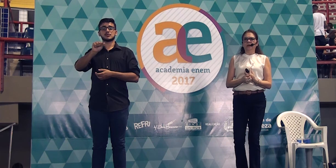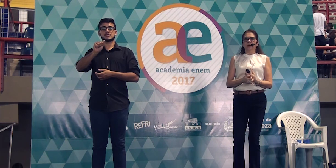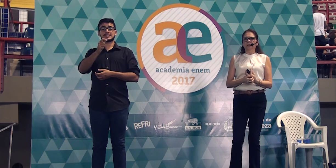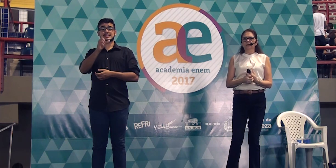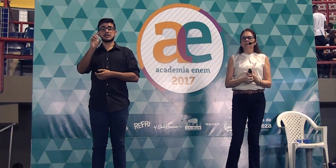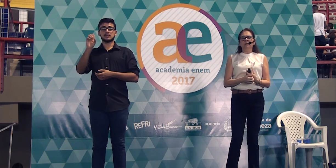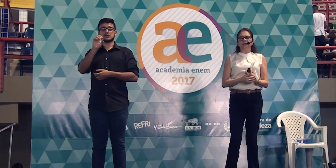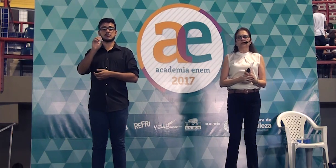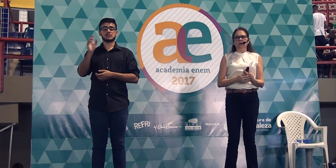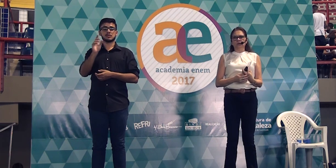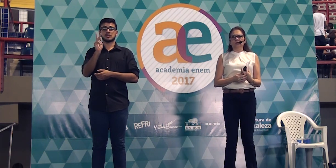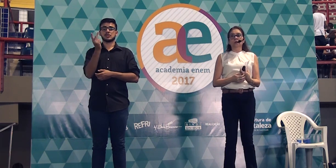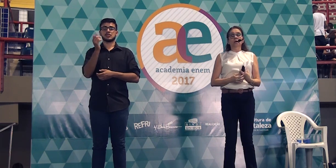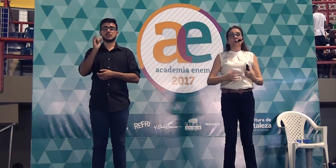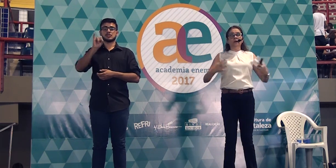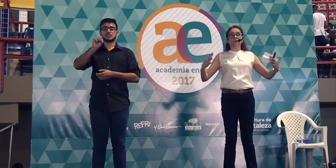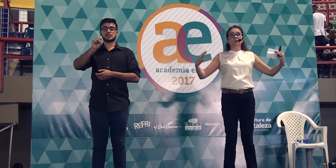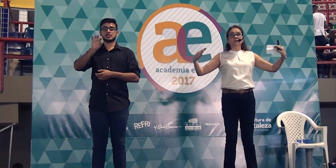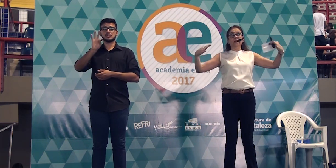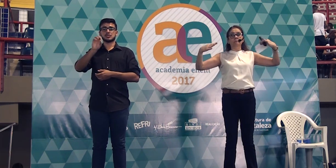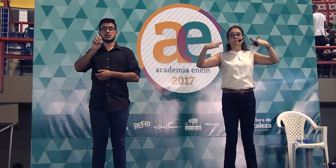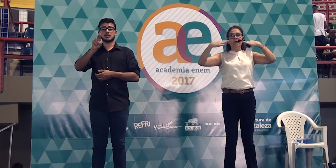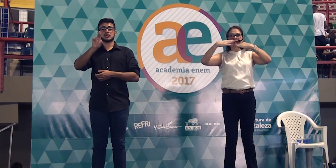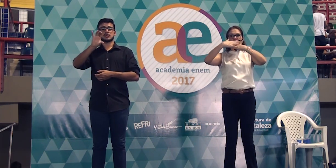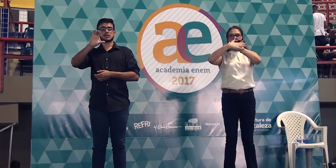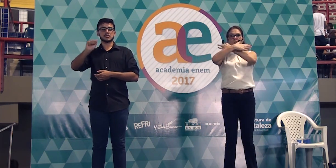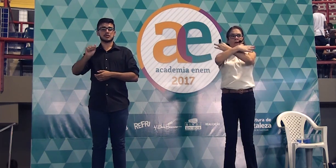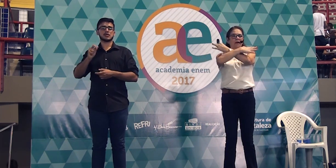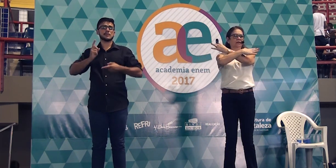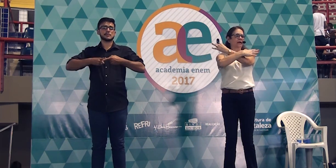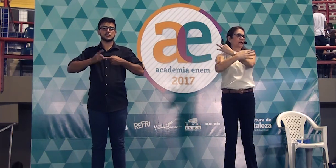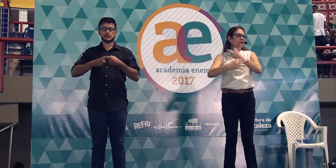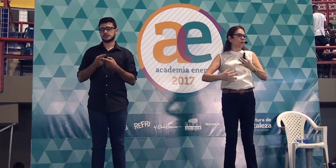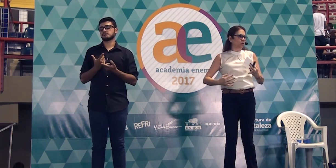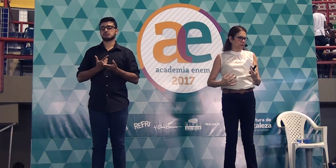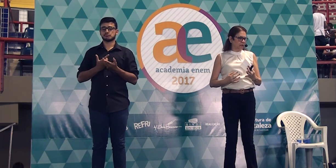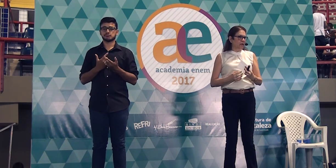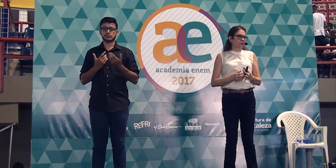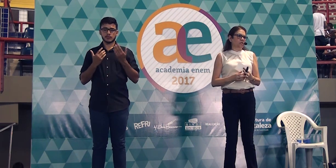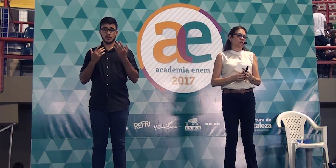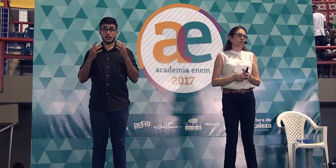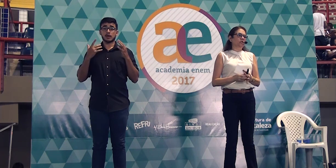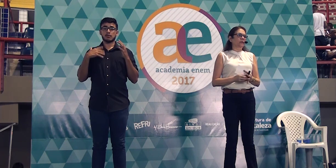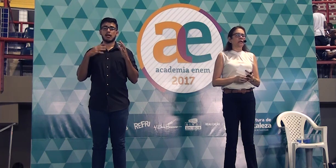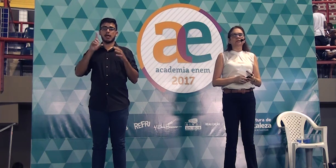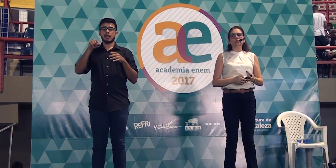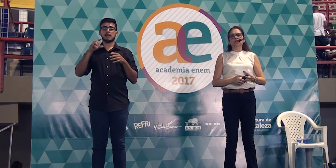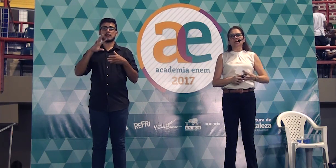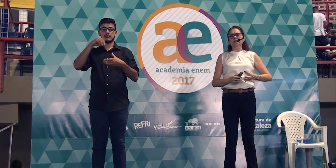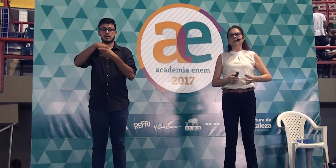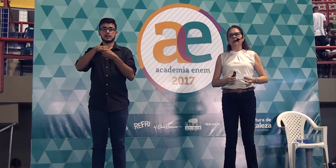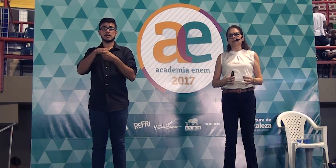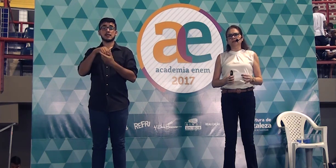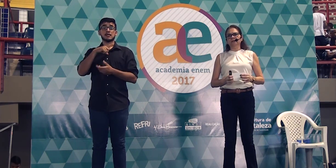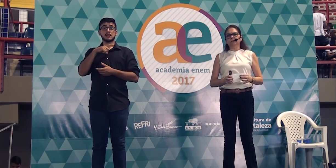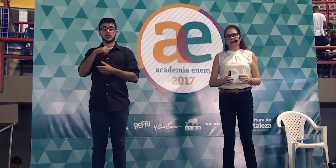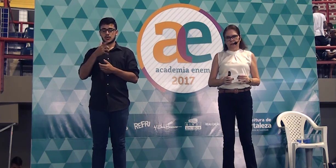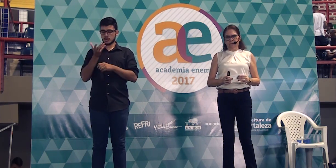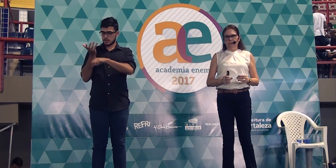pessoal do Enem mais gosta, porque você mete uma matéria na outra, que a gente chama isso de